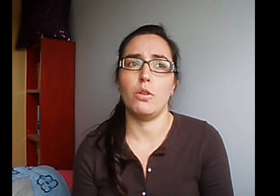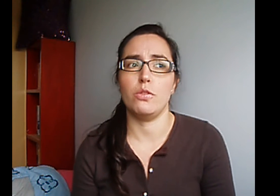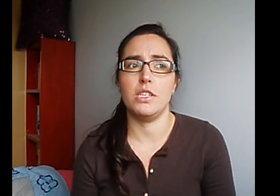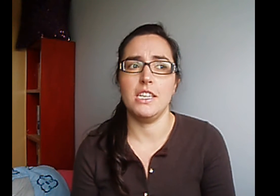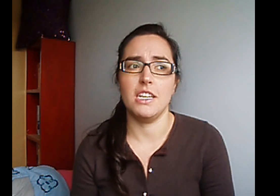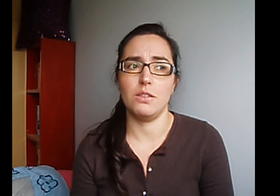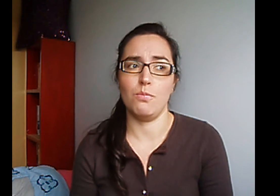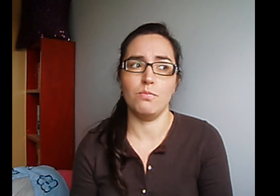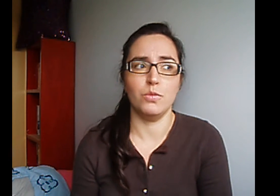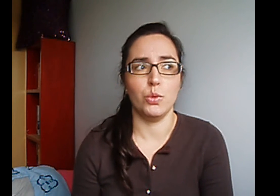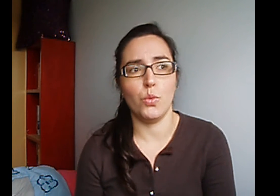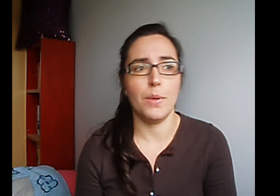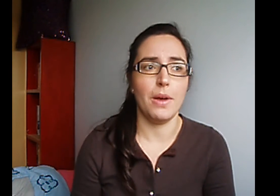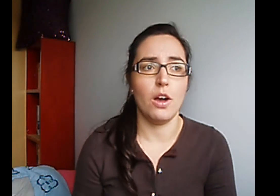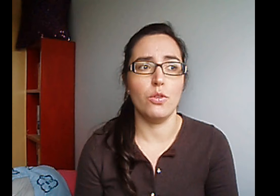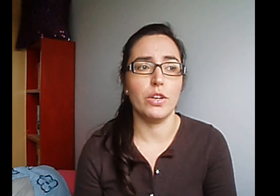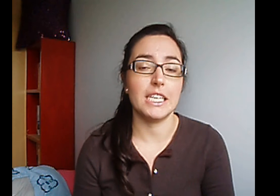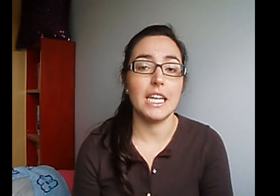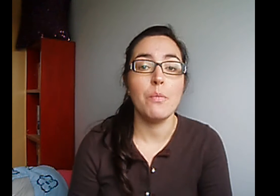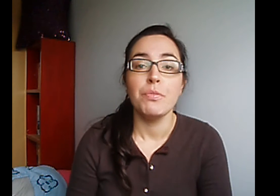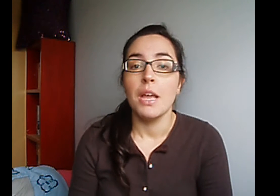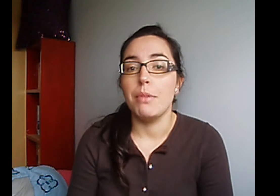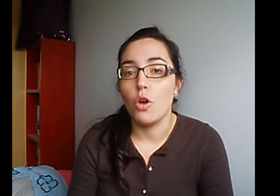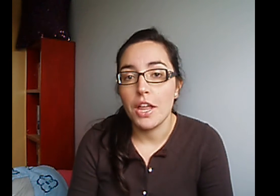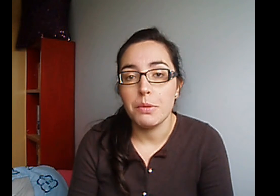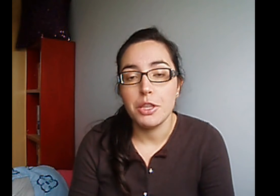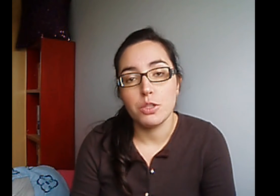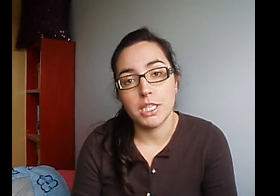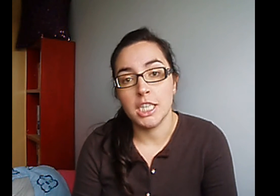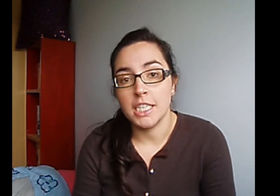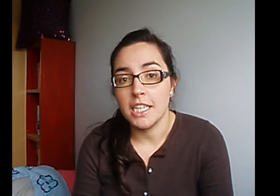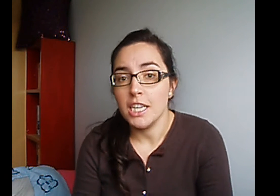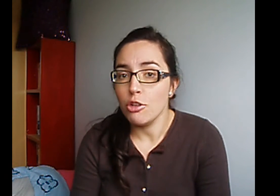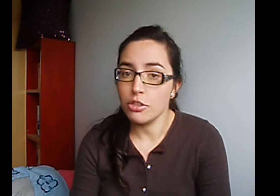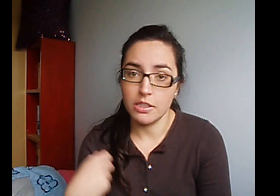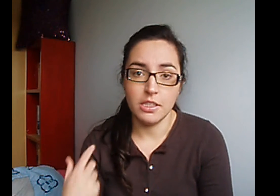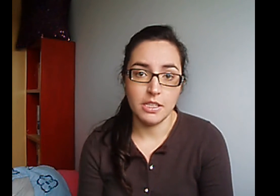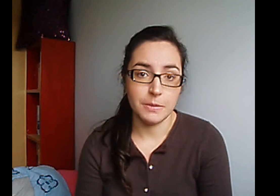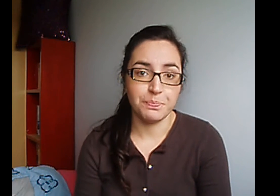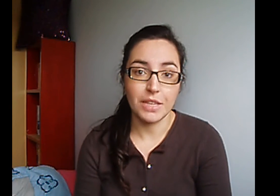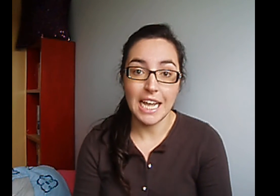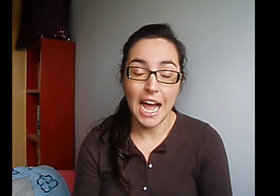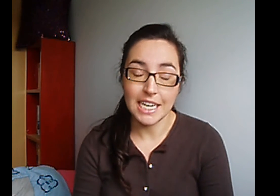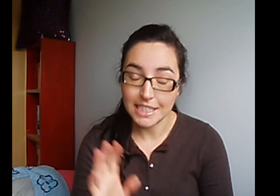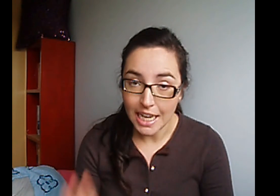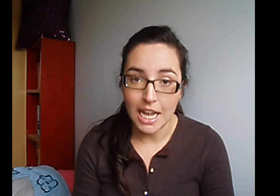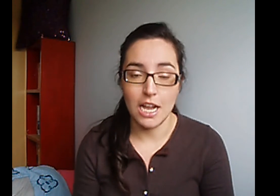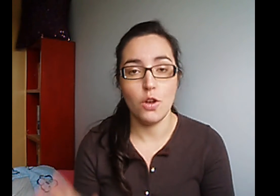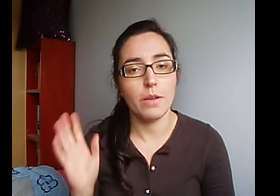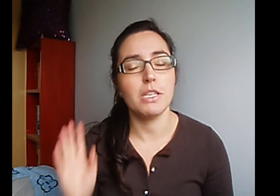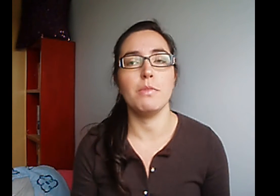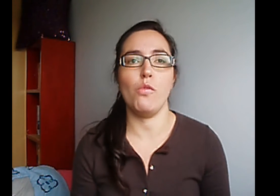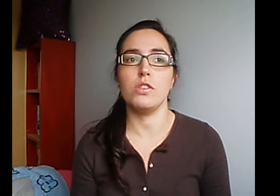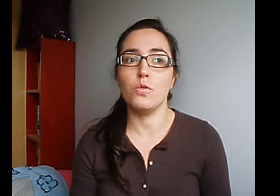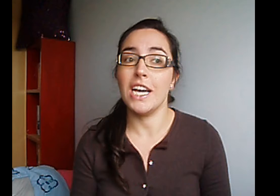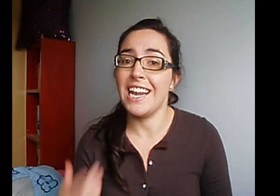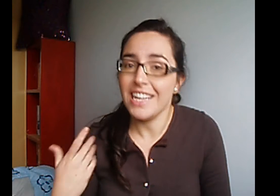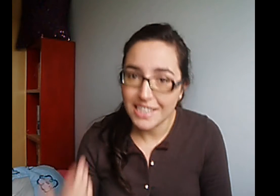acuerdo si es nueva o lo que sea Pero hace vídeos bastante seguidos y saca... lo que más me gusta en un canal es que